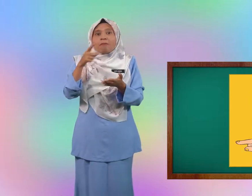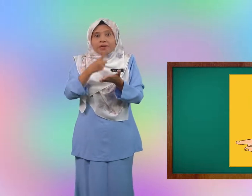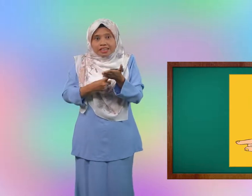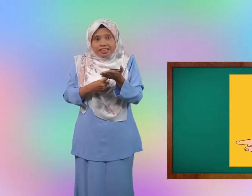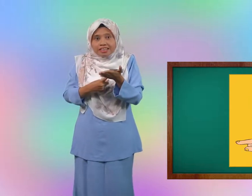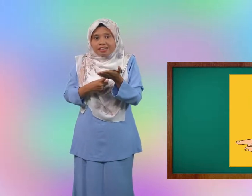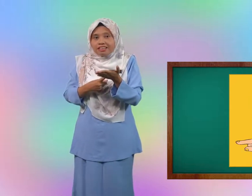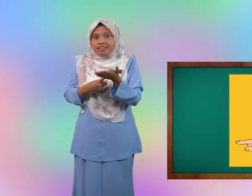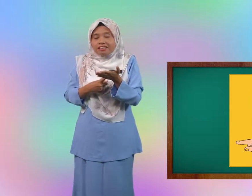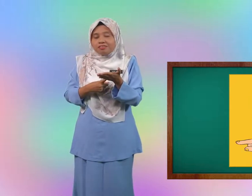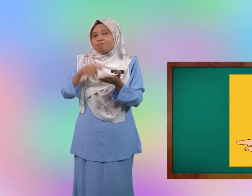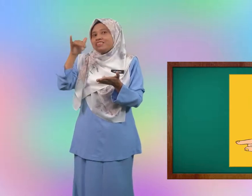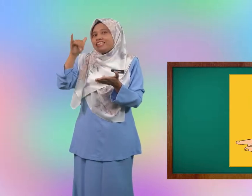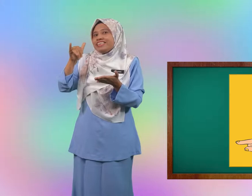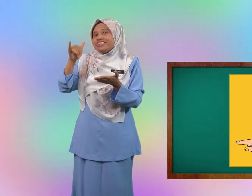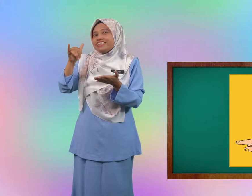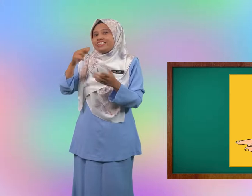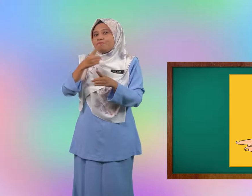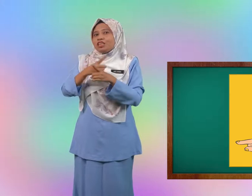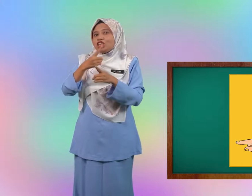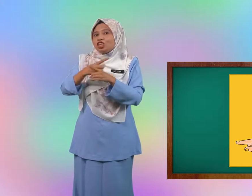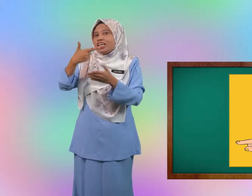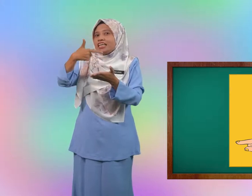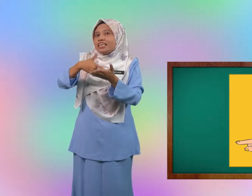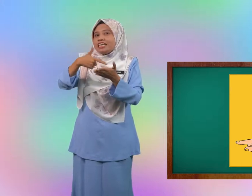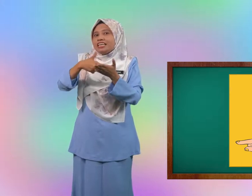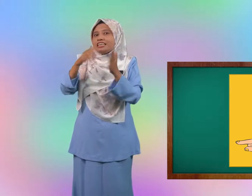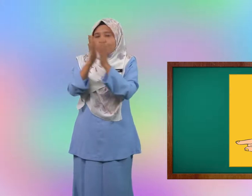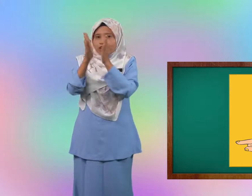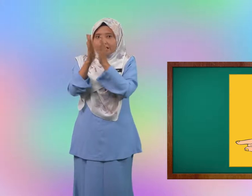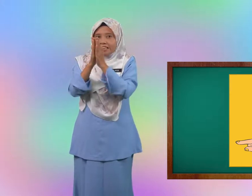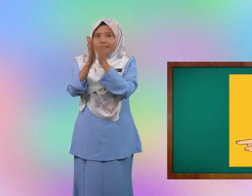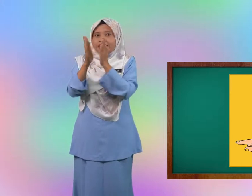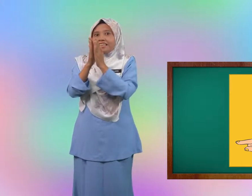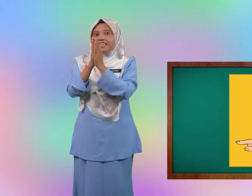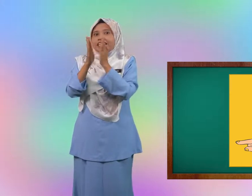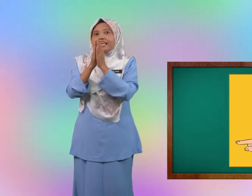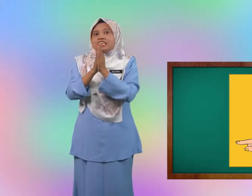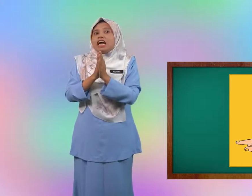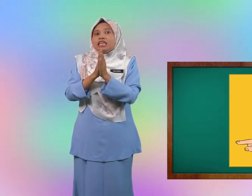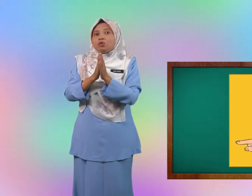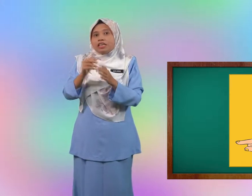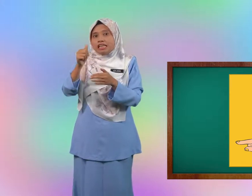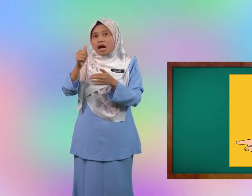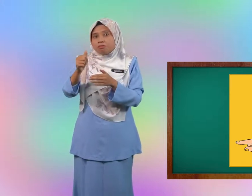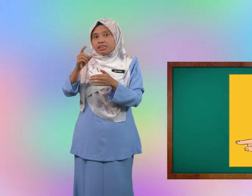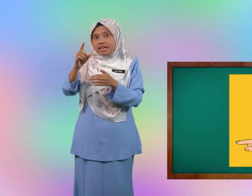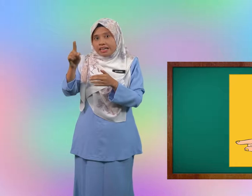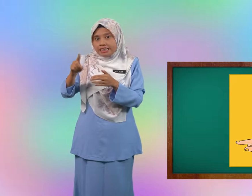apa? ya betul lagi tepuk tangan itu adalah abjad